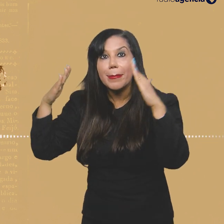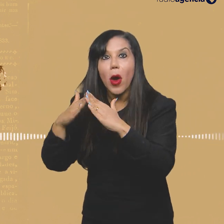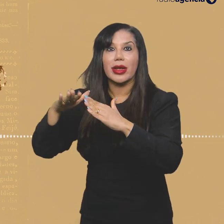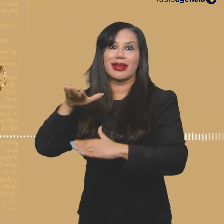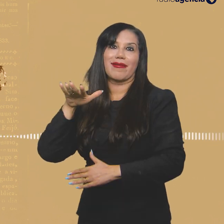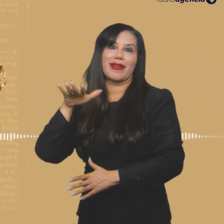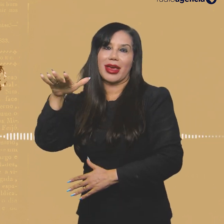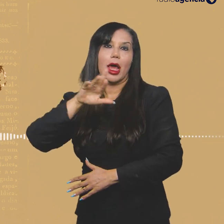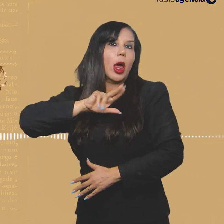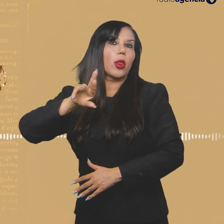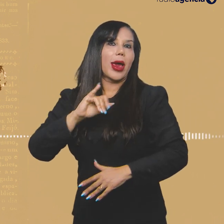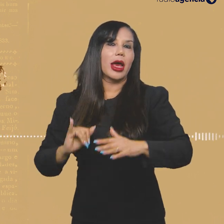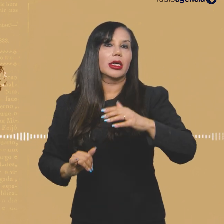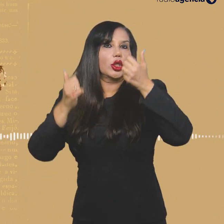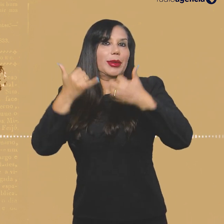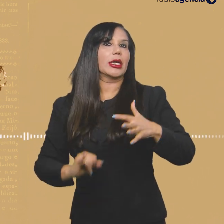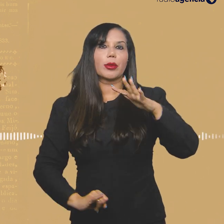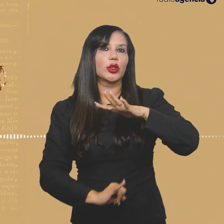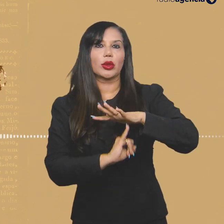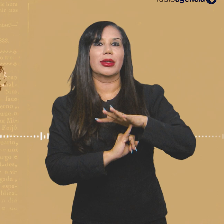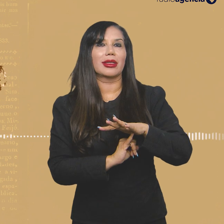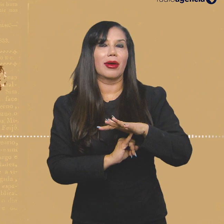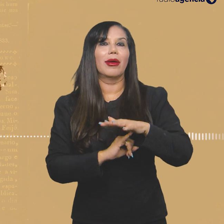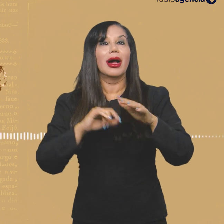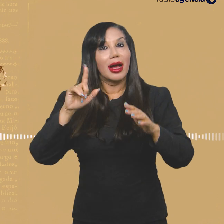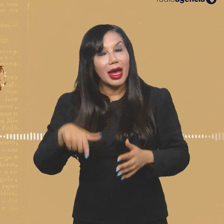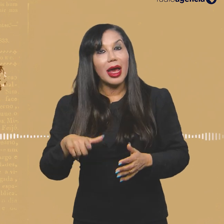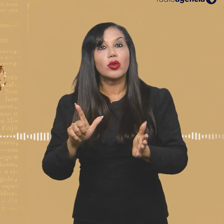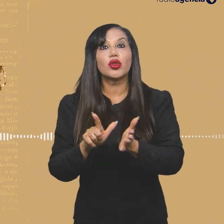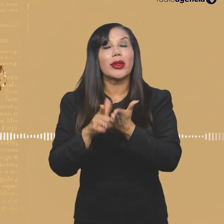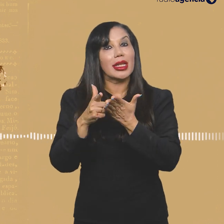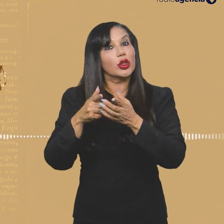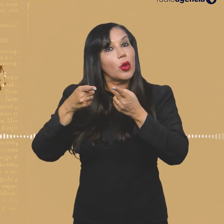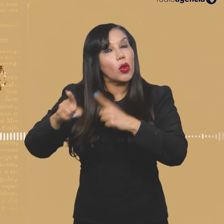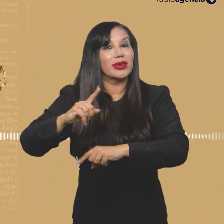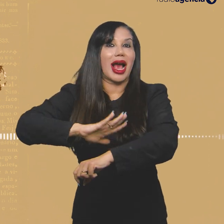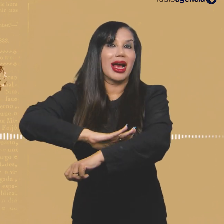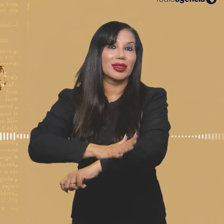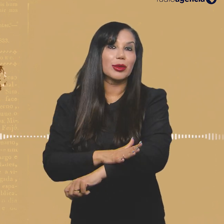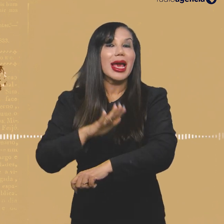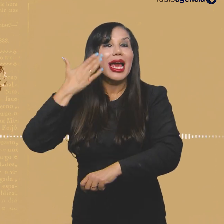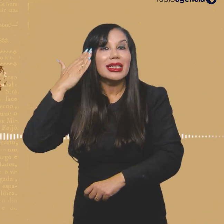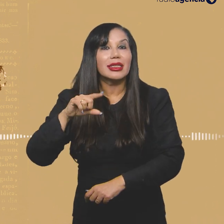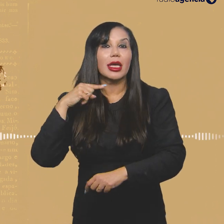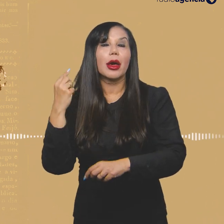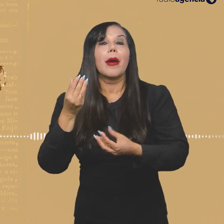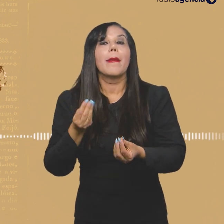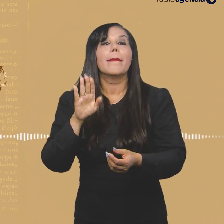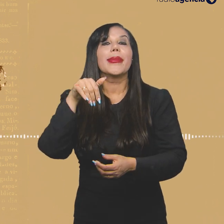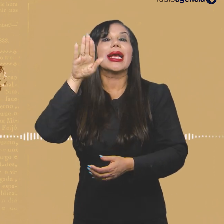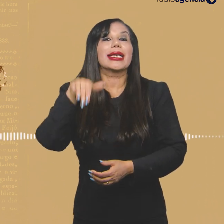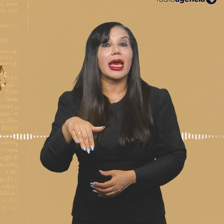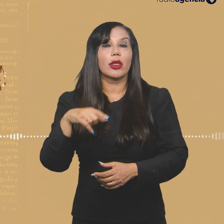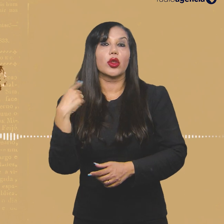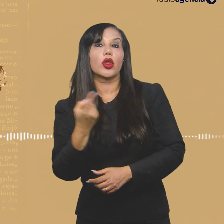quem, de fato, sofre com aquela ação. Então, fazer um jornalismo antirracista é entender